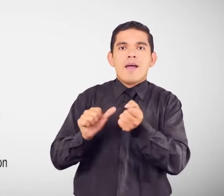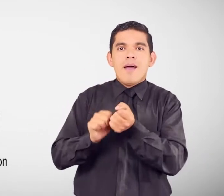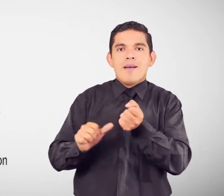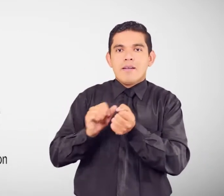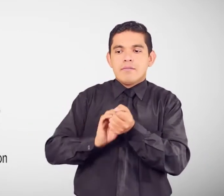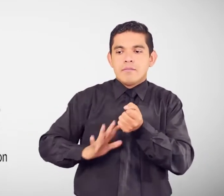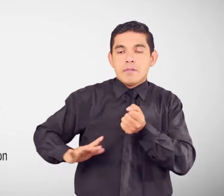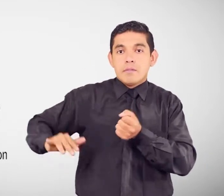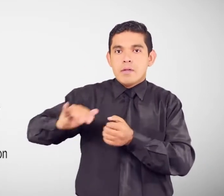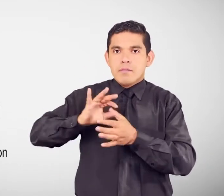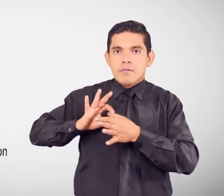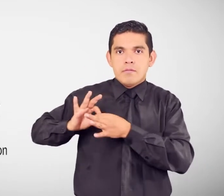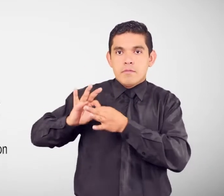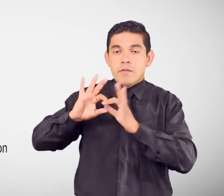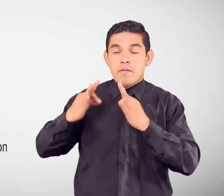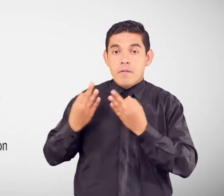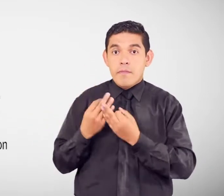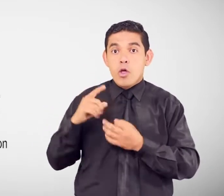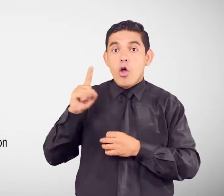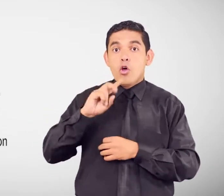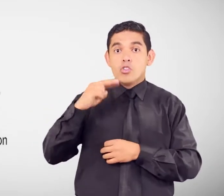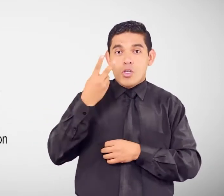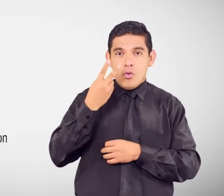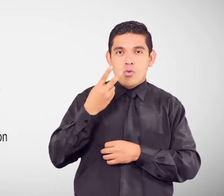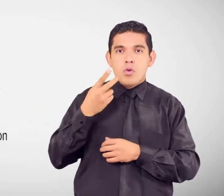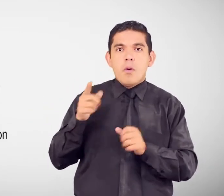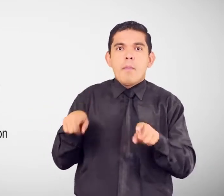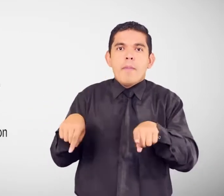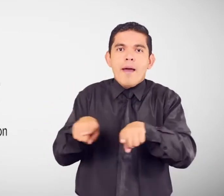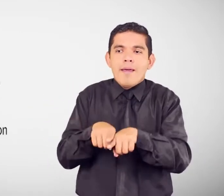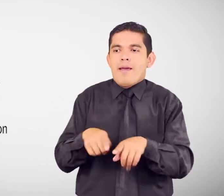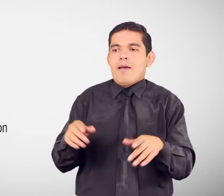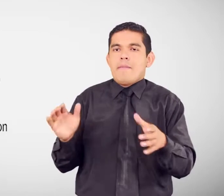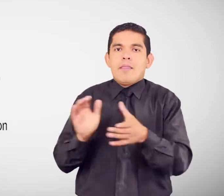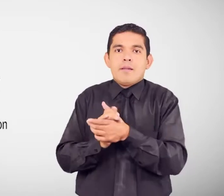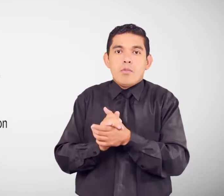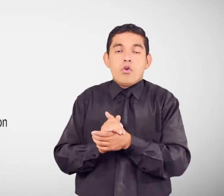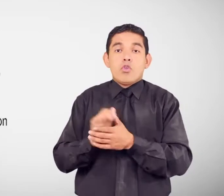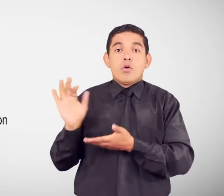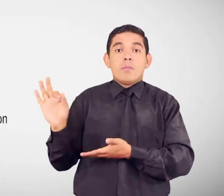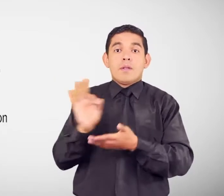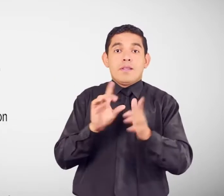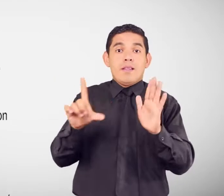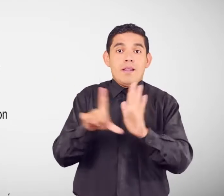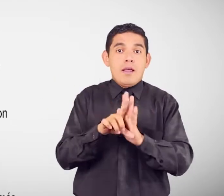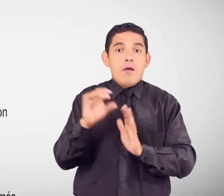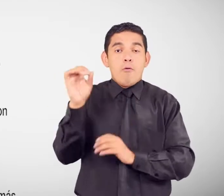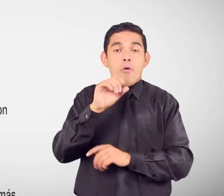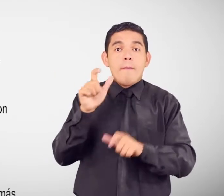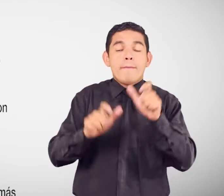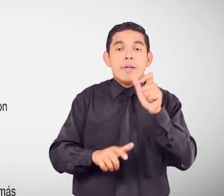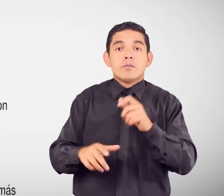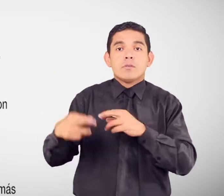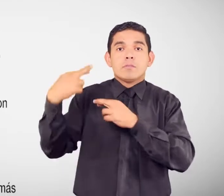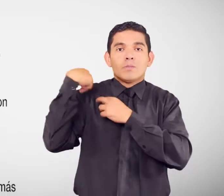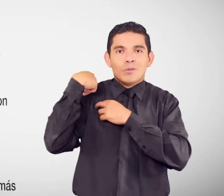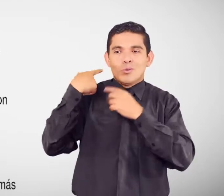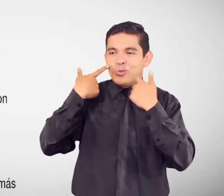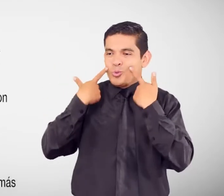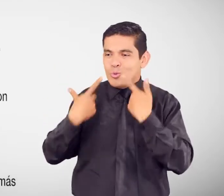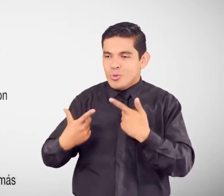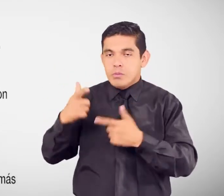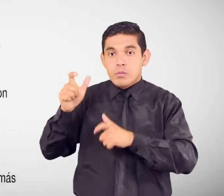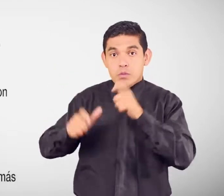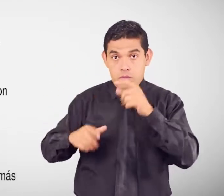cónyuge Pareja de unión de hecho Representante legal O las personas que tengan bajo su responsabilidad Y o cuidado